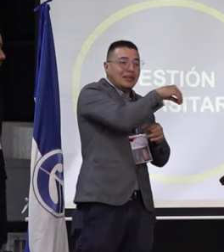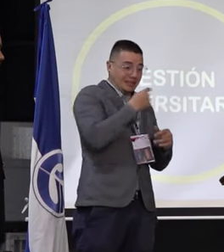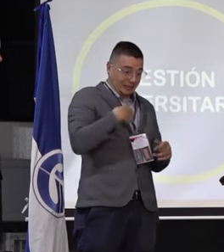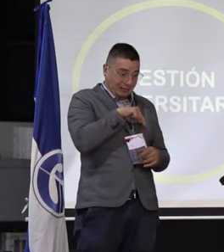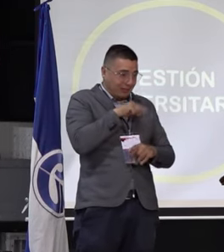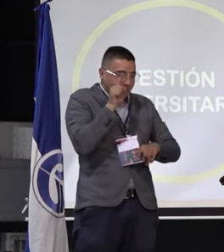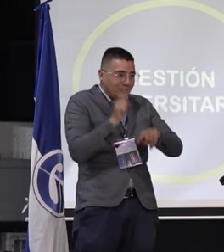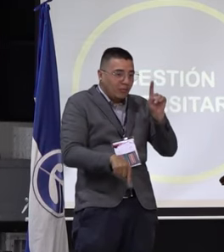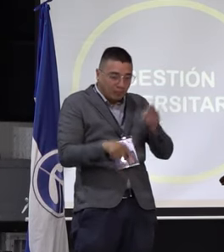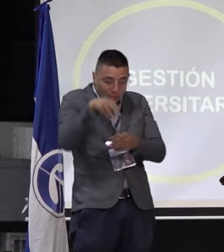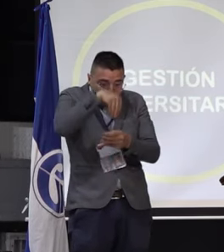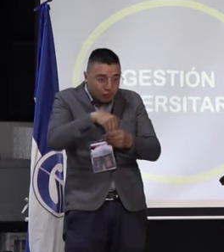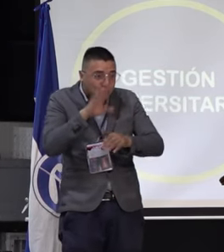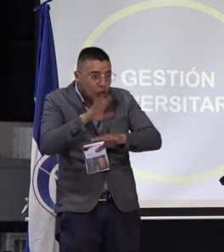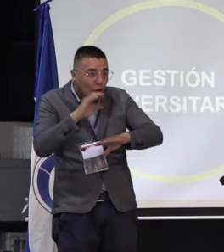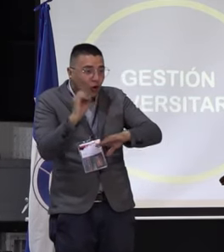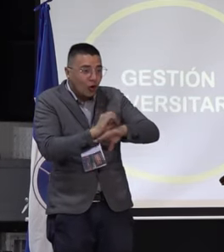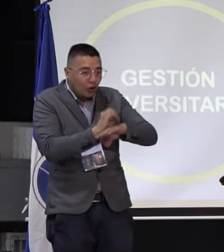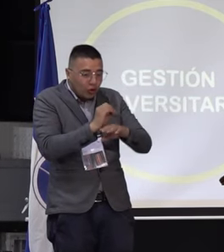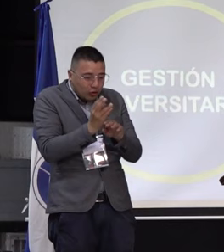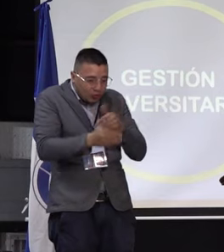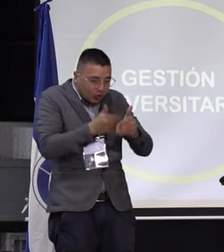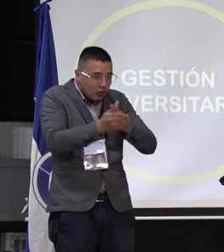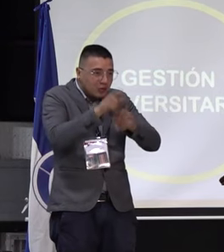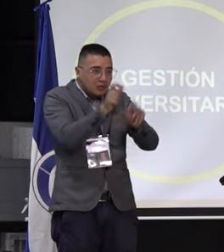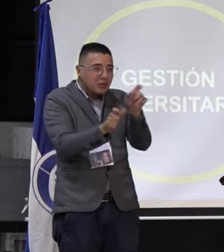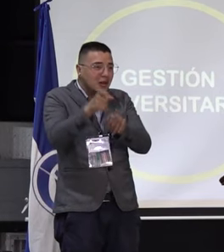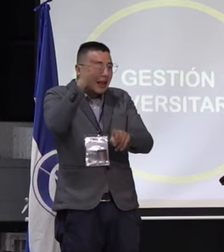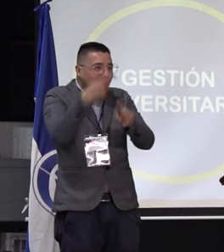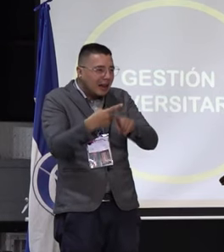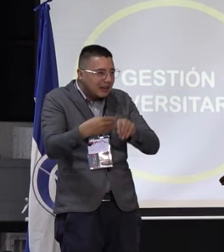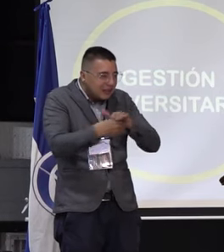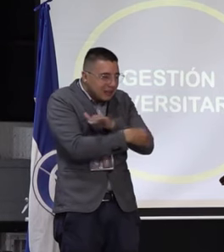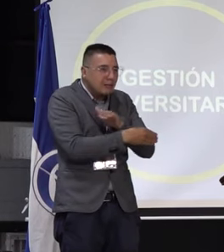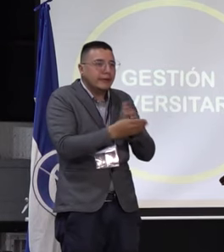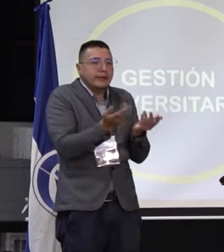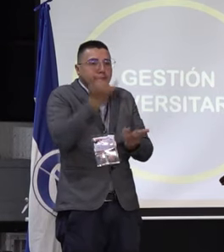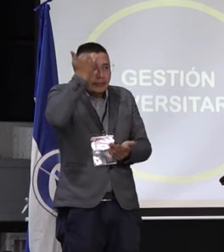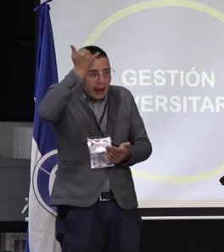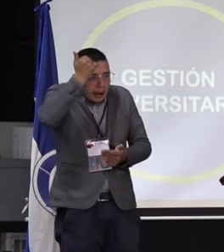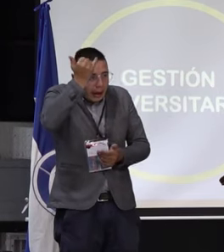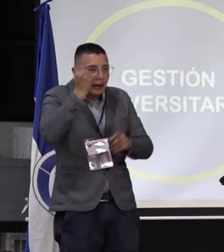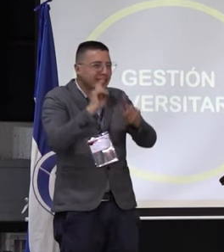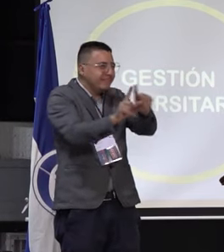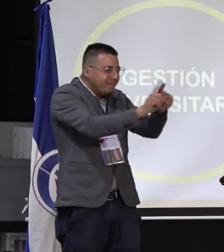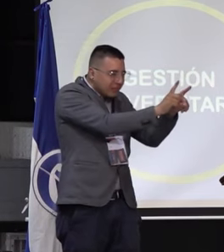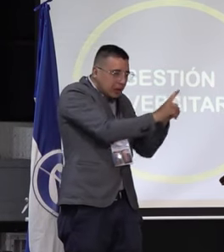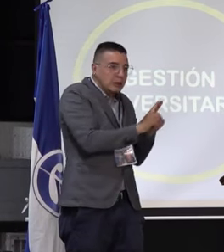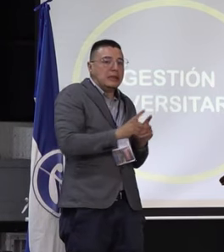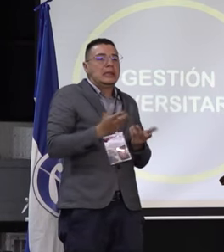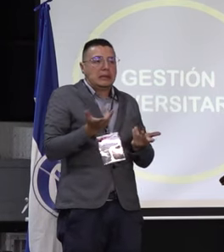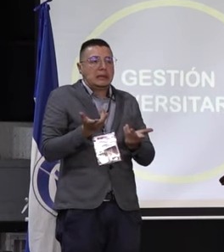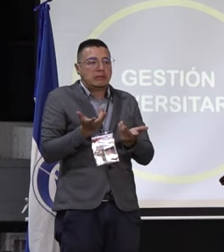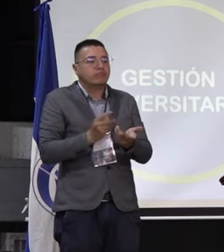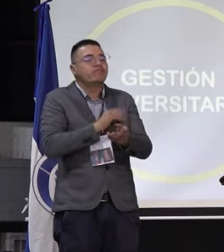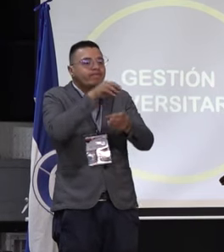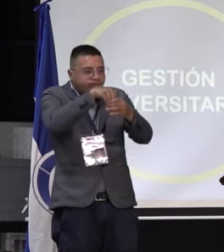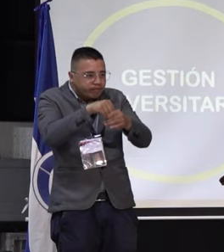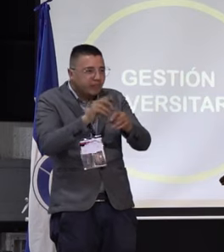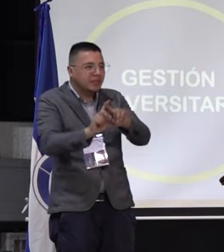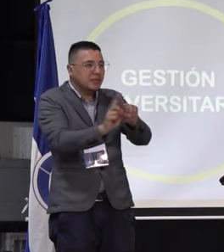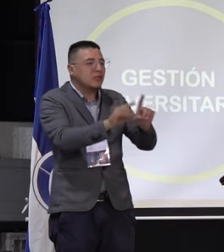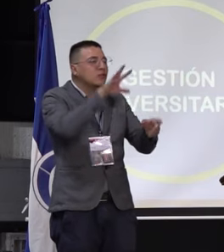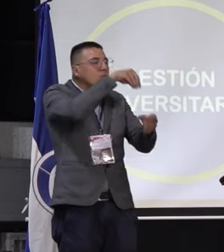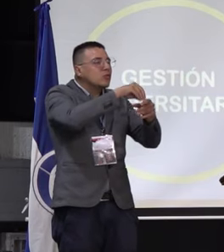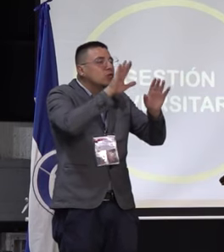podemos plantear una organización de egresados alrededor de ideas o de imaginarios que habíamos formulado cuando hacíamos parte del estamento